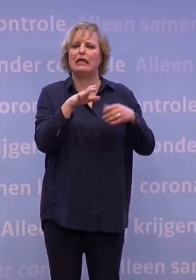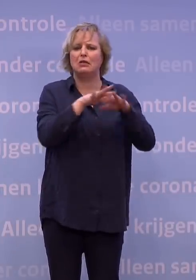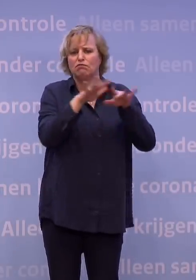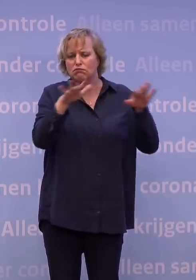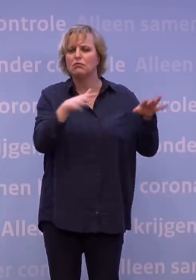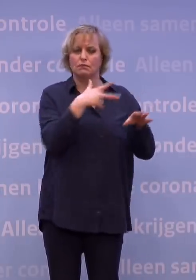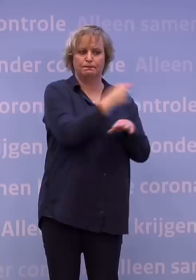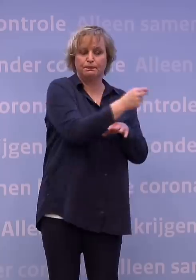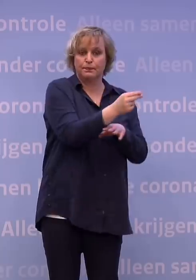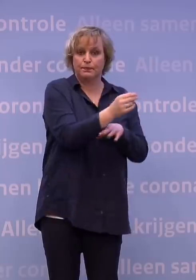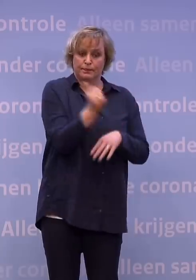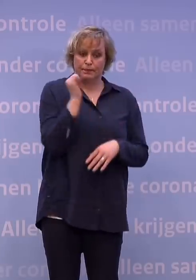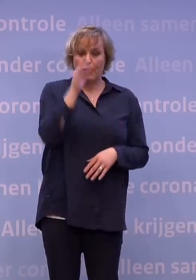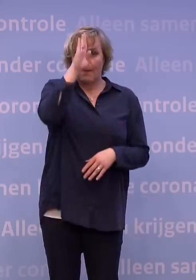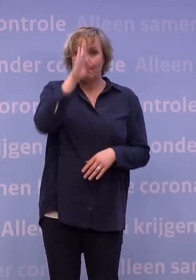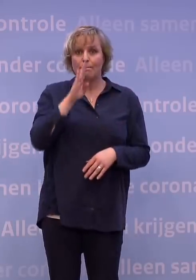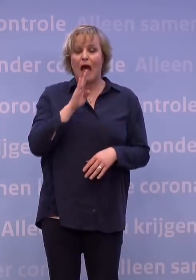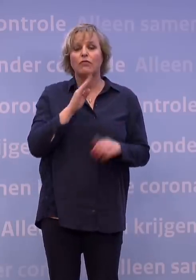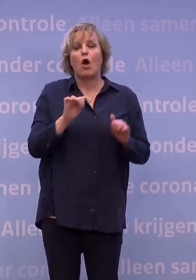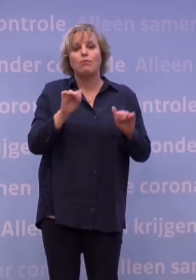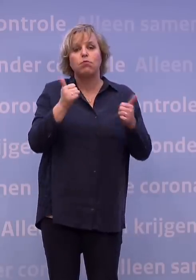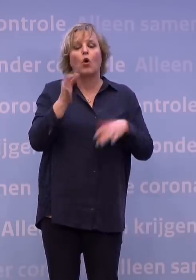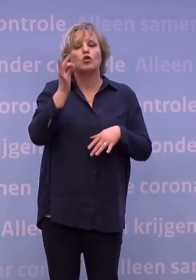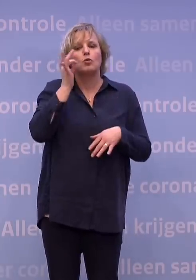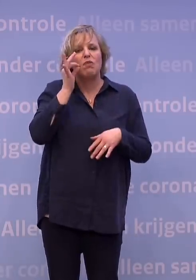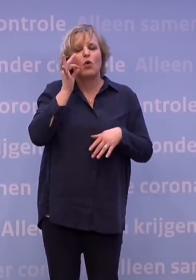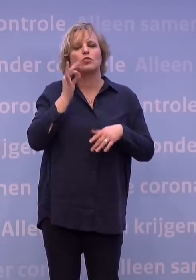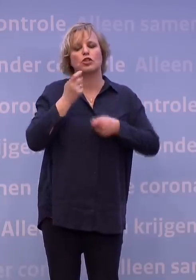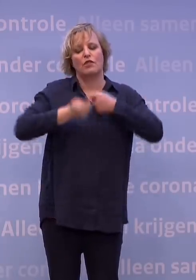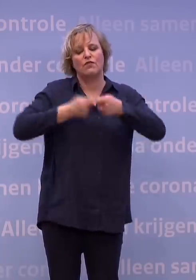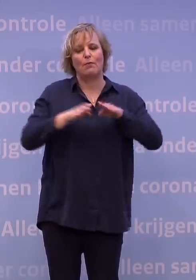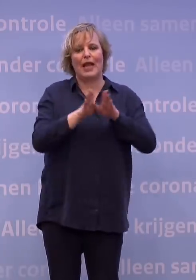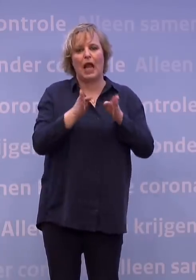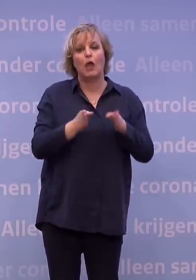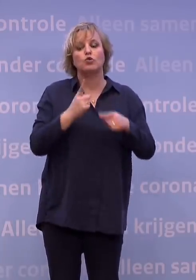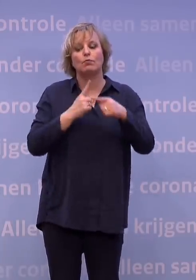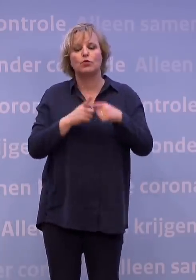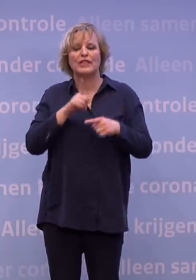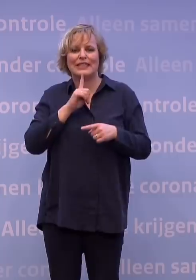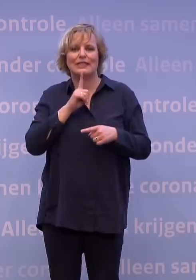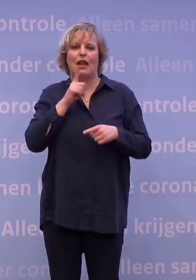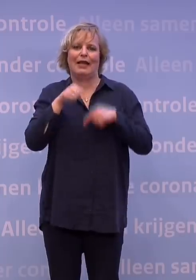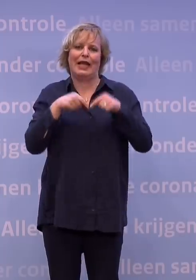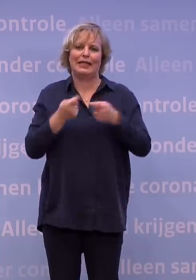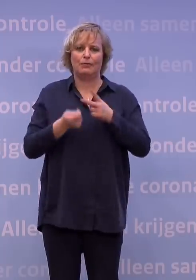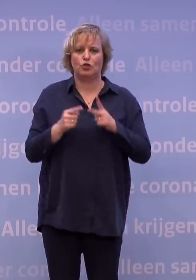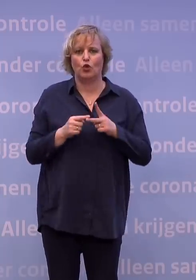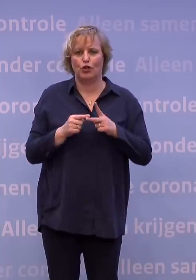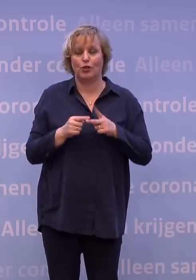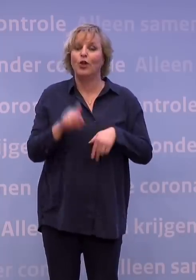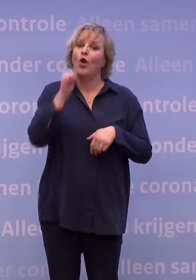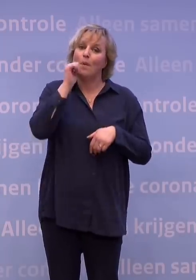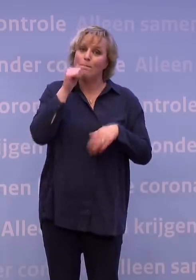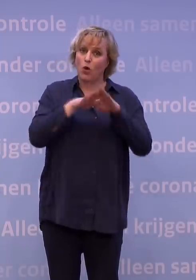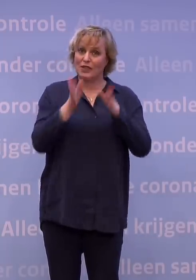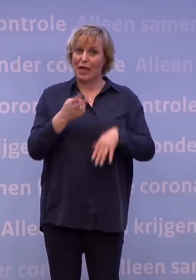werkt. En afgelopen maandag begon het vaccineren van de bewoners van de verpleeghuizen en de instellingen voor gehandicaptenzorg. Morgen beginnen de huisartsen. En